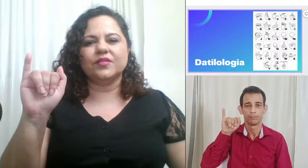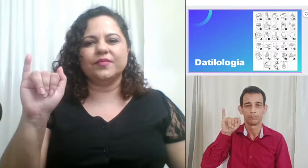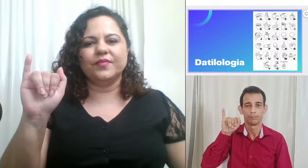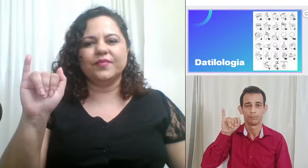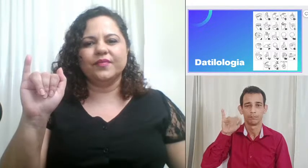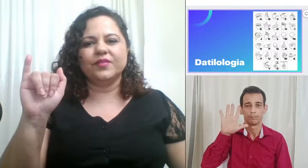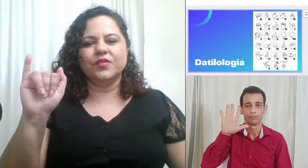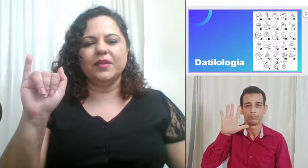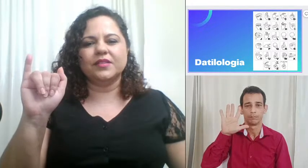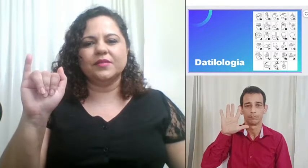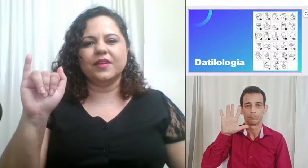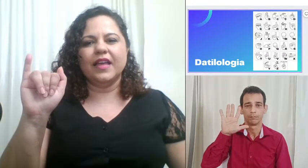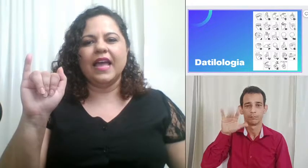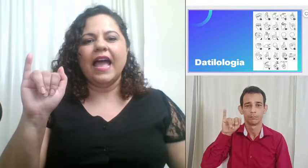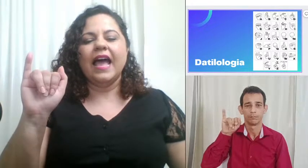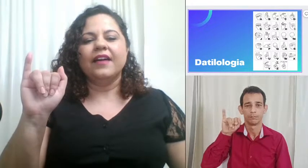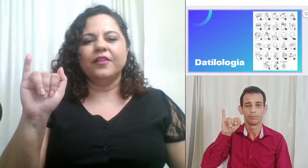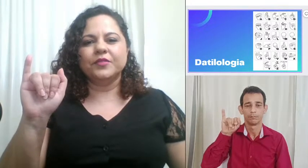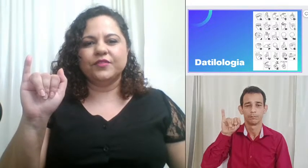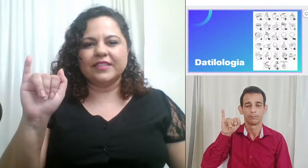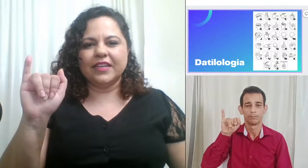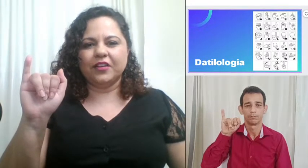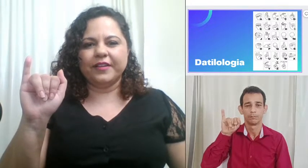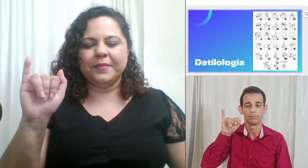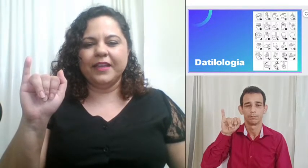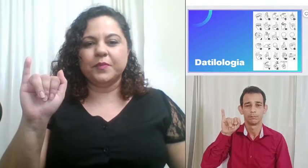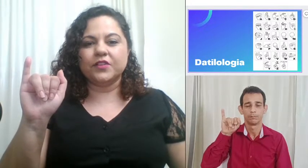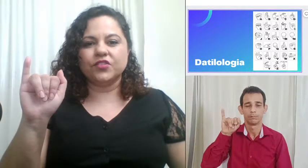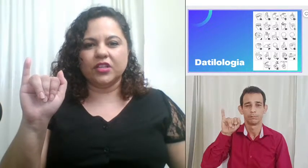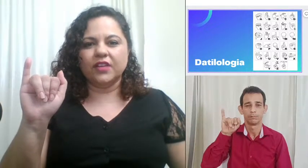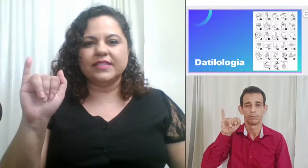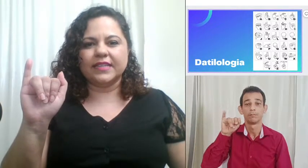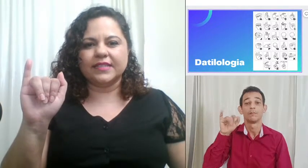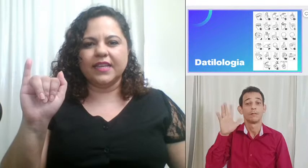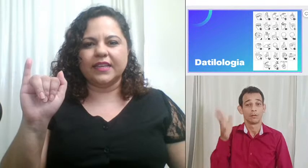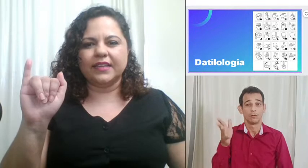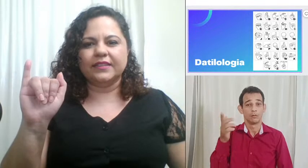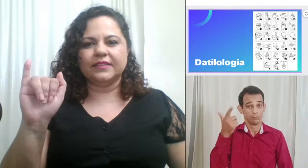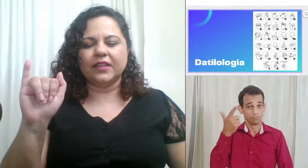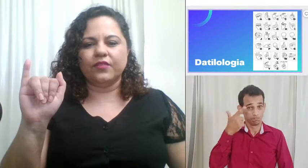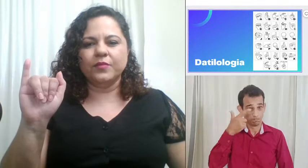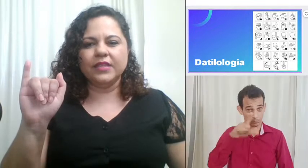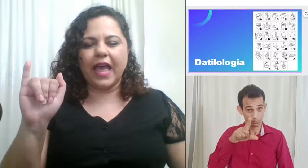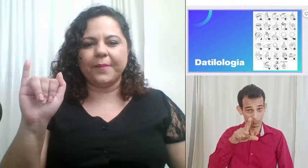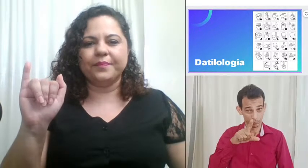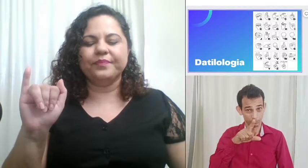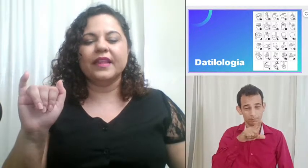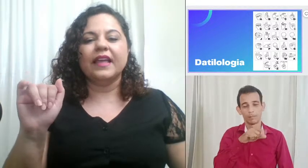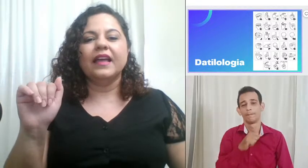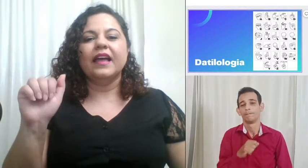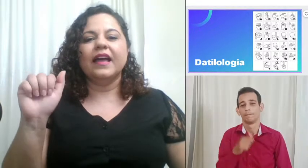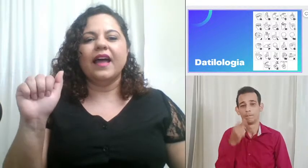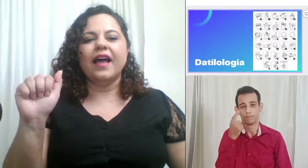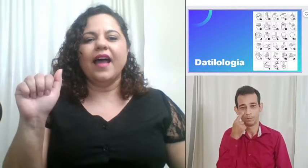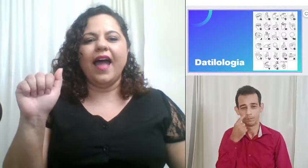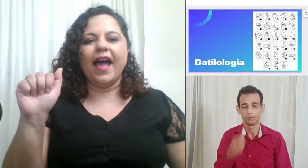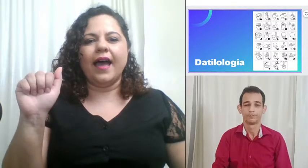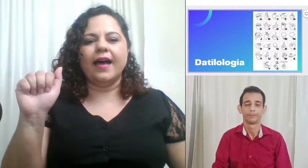isso mesmo vamos fazer novamente para a gente não esquecer vamos lá A